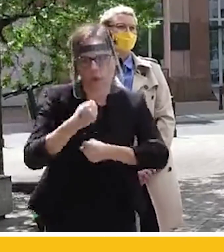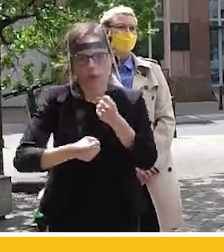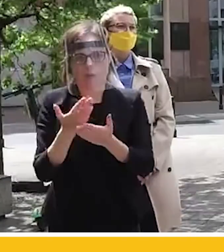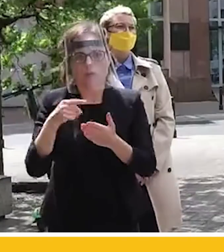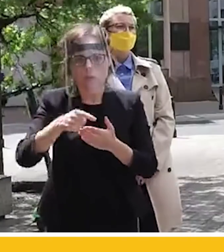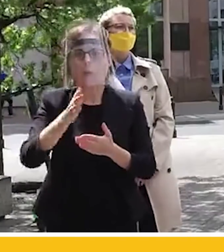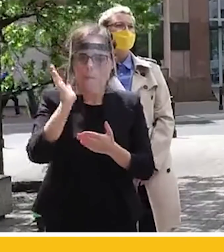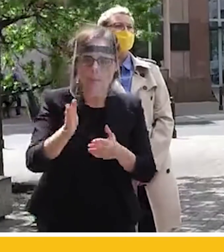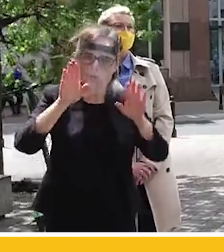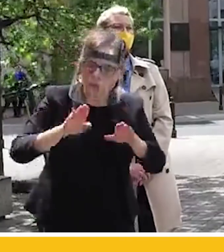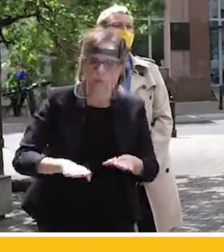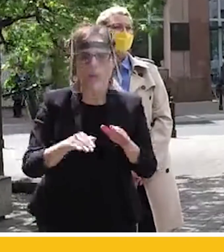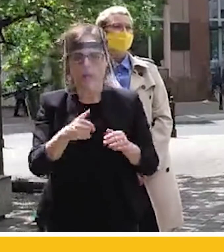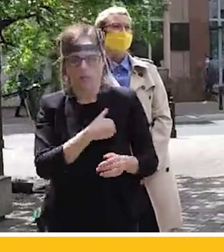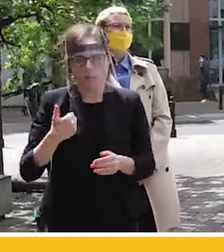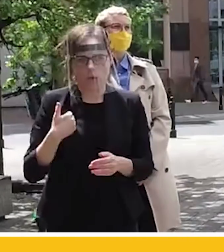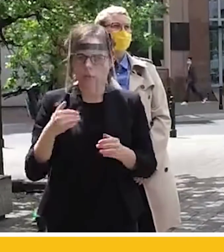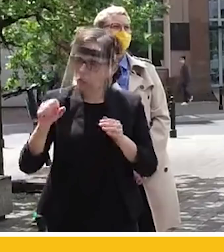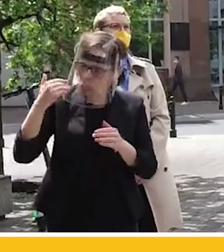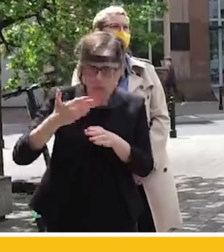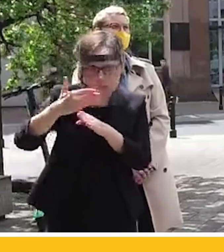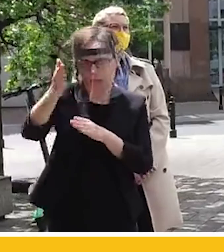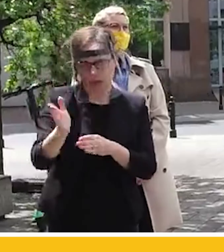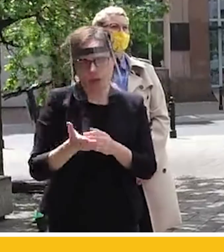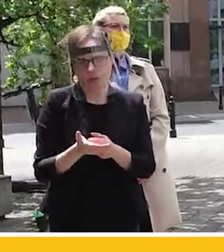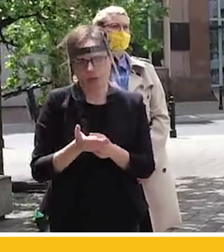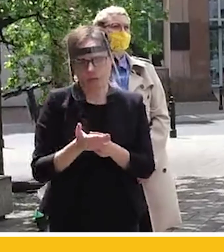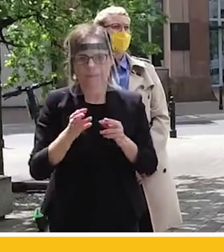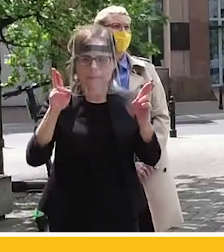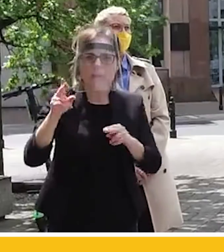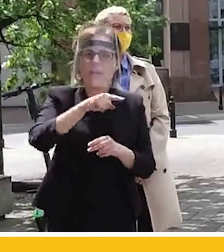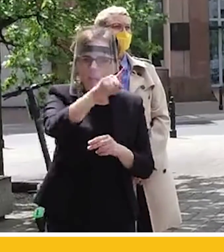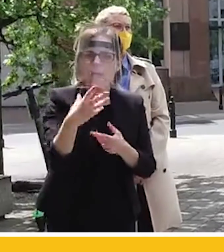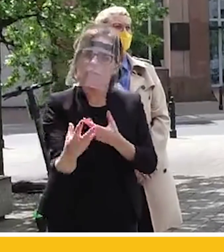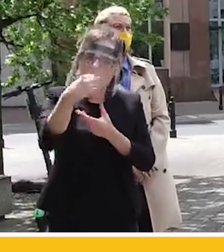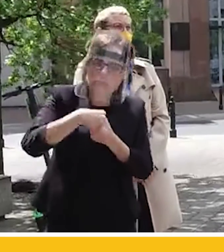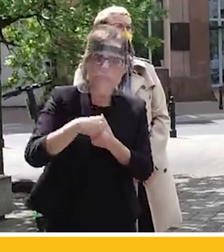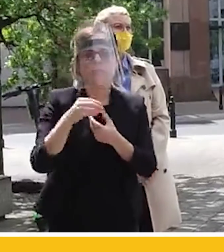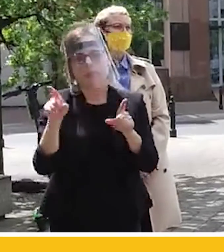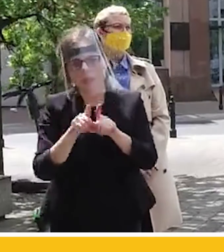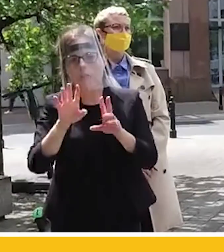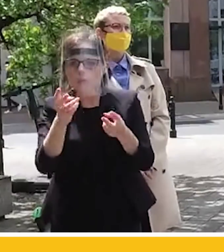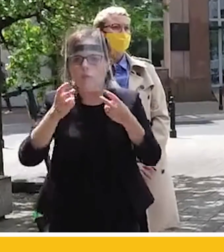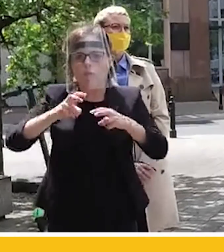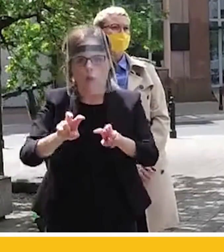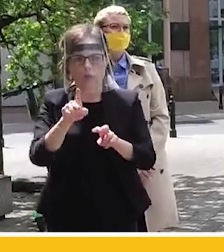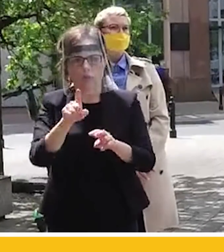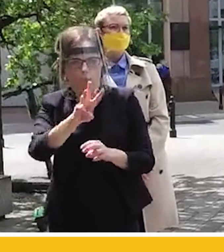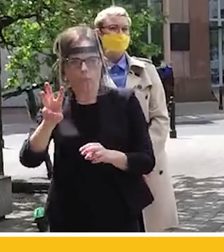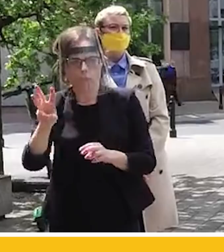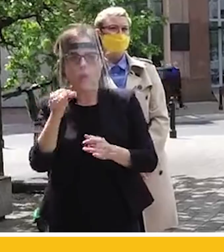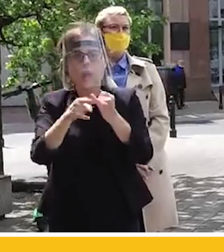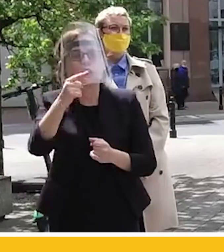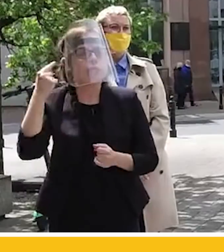To zostanie w Polsce na dobre. I mam nadzieję, że państwo też włączą się w proces tworzenia tego portalu, wiedząc o jakichś instytucjach czy